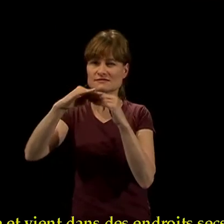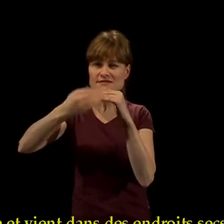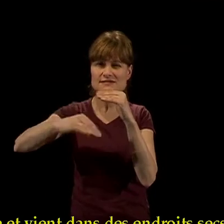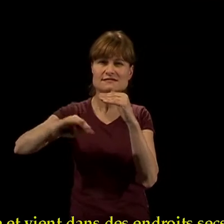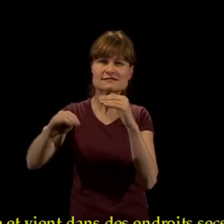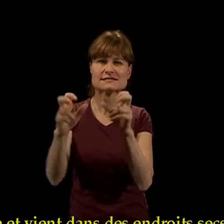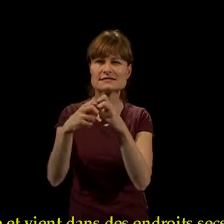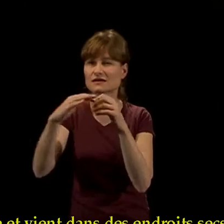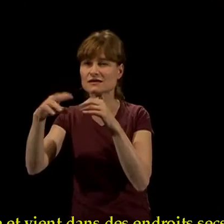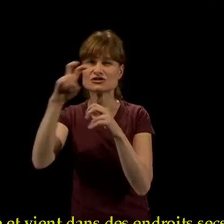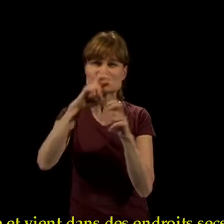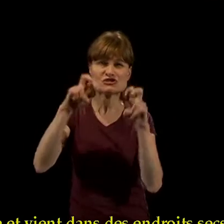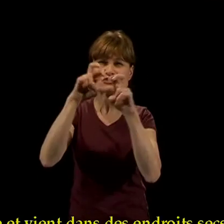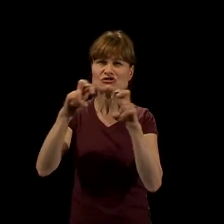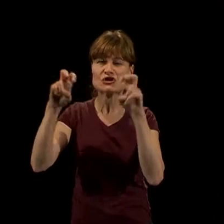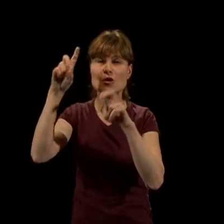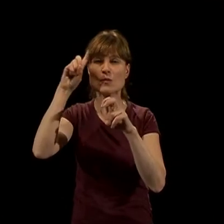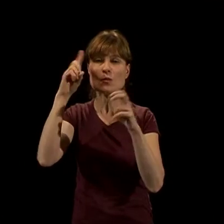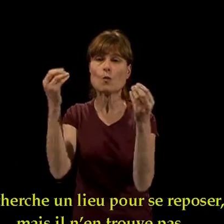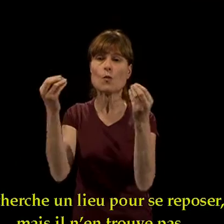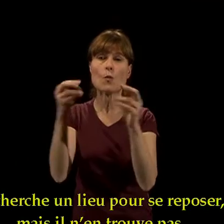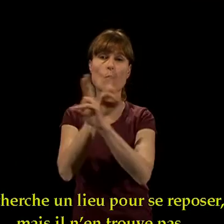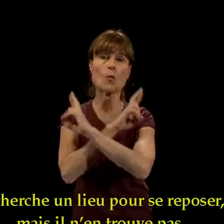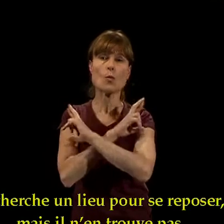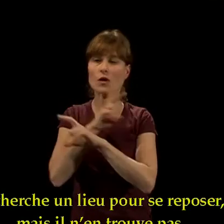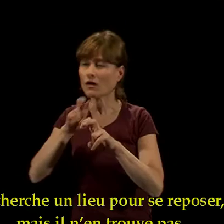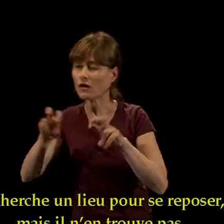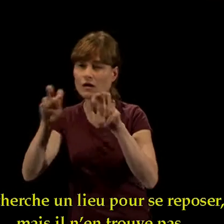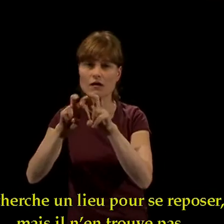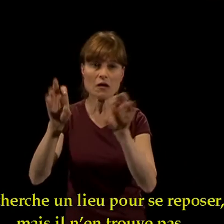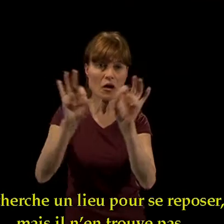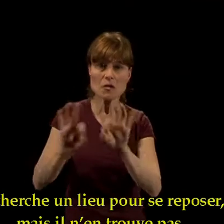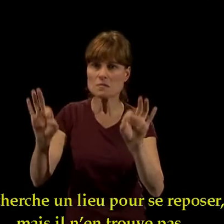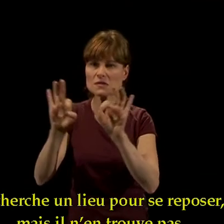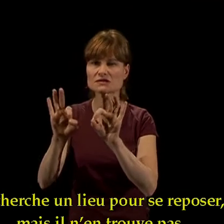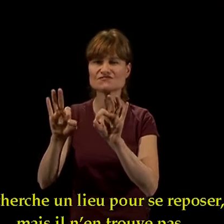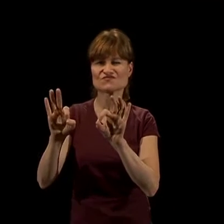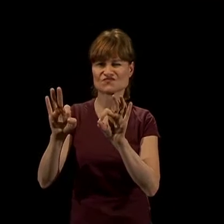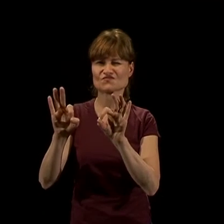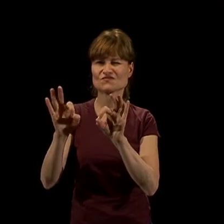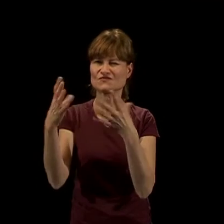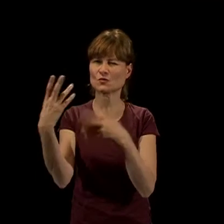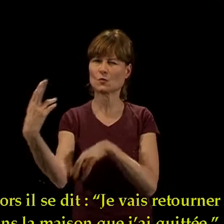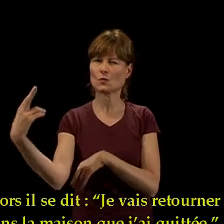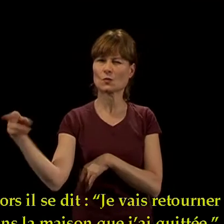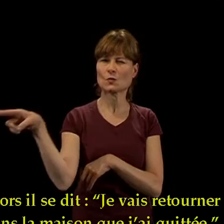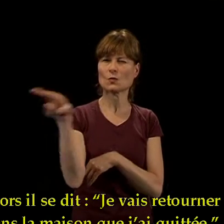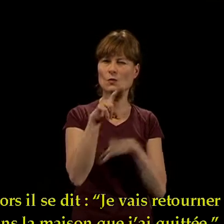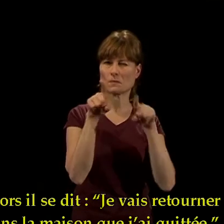il va et vient dans des endroits secs. Il cherche un lieu pour se reposer, mais